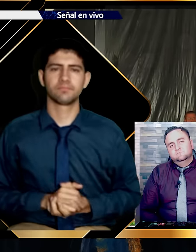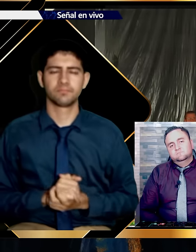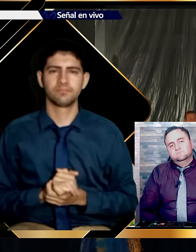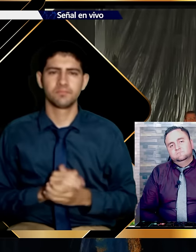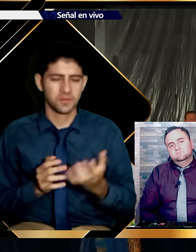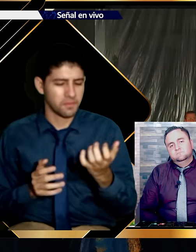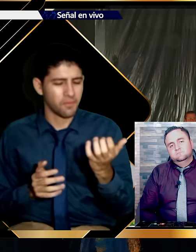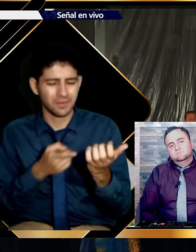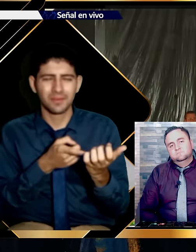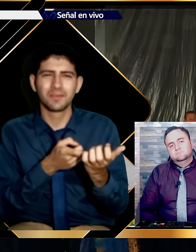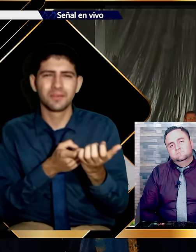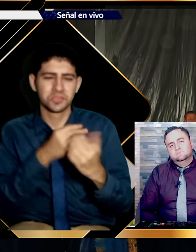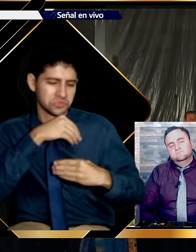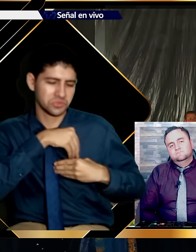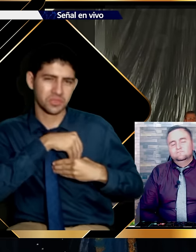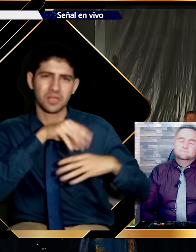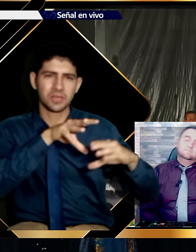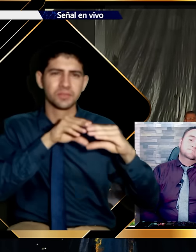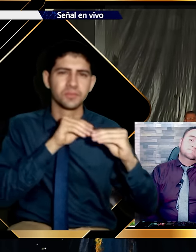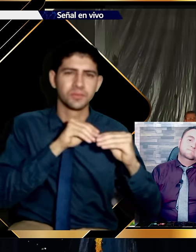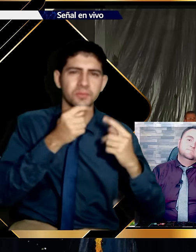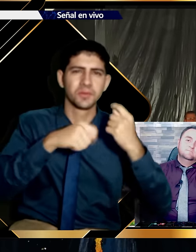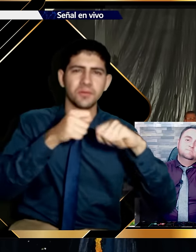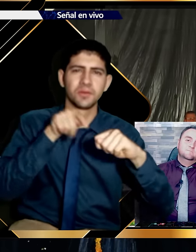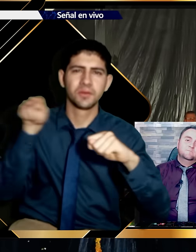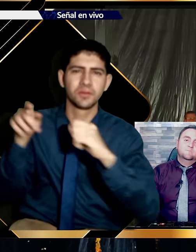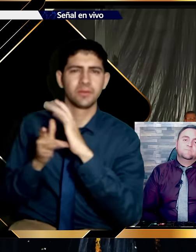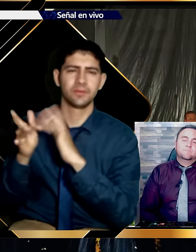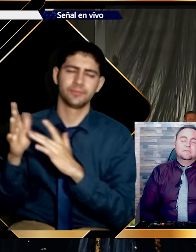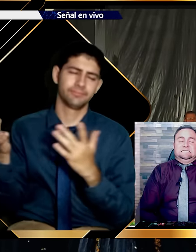Unas miserables monedas lo acompañan.